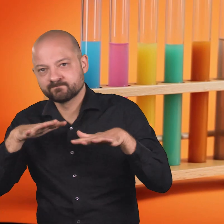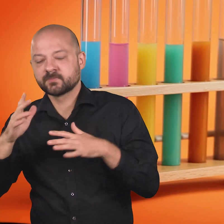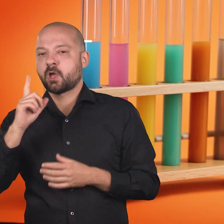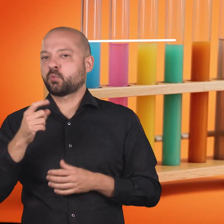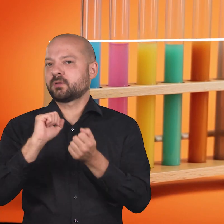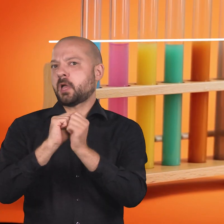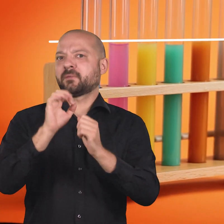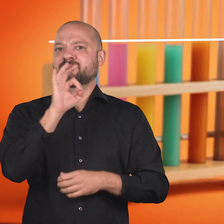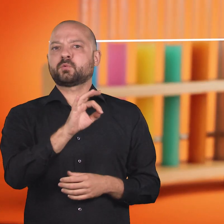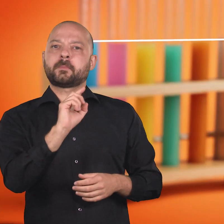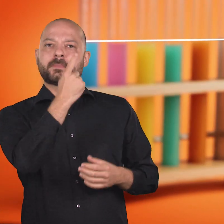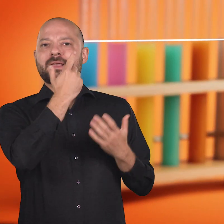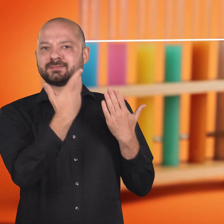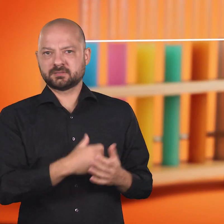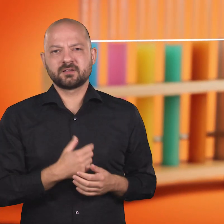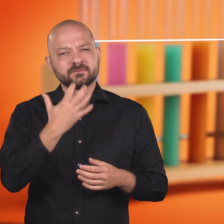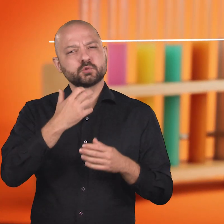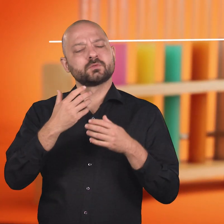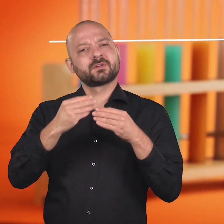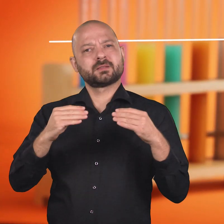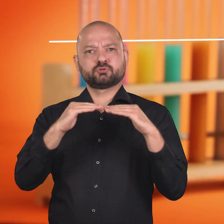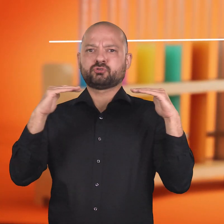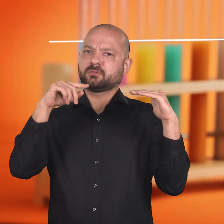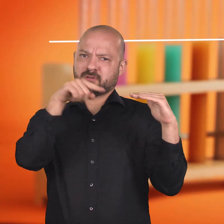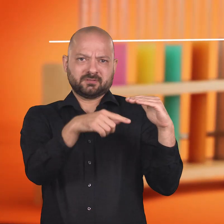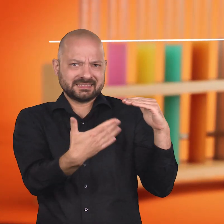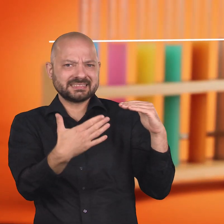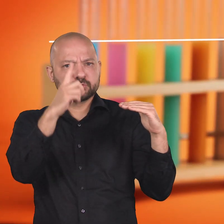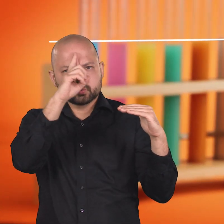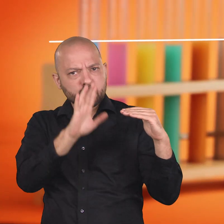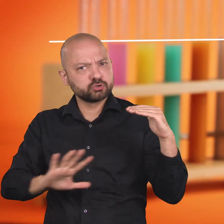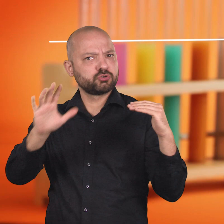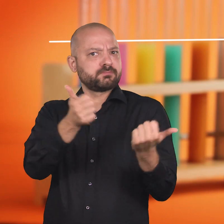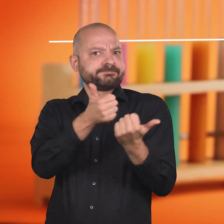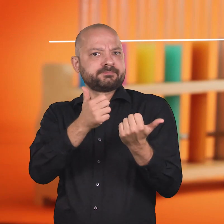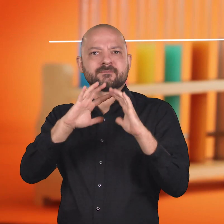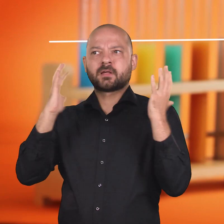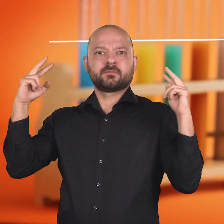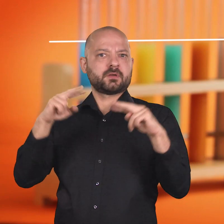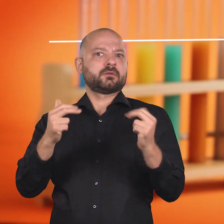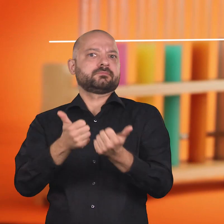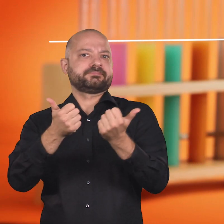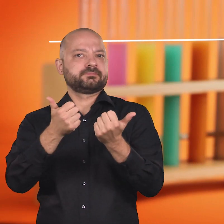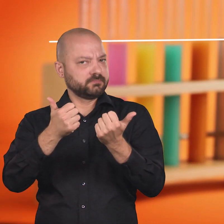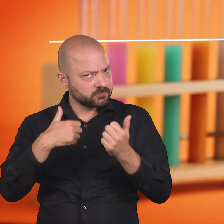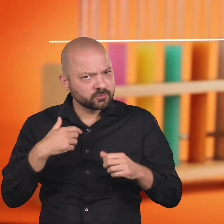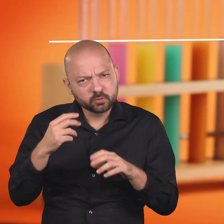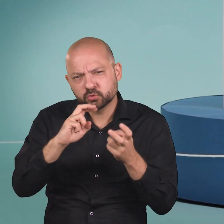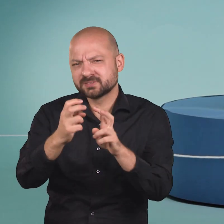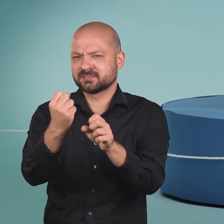Qualitätsstandards machen das deutsche Handwerk weltweit einzigartig und sorgen für tolle Arbeit und zufriedene Kunden. Und wir